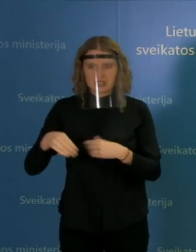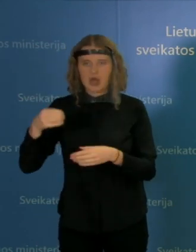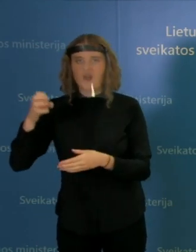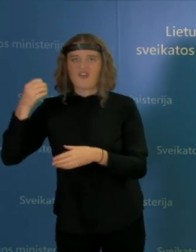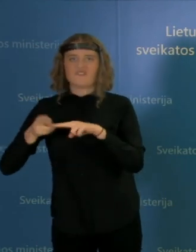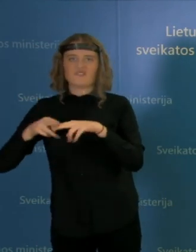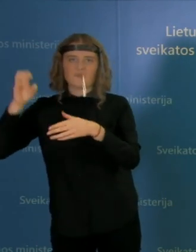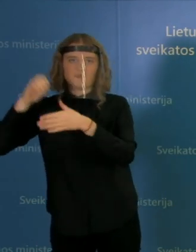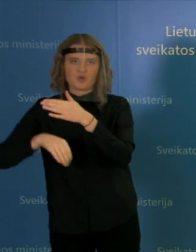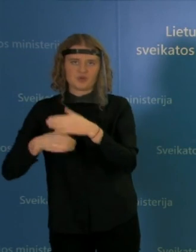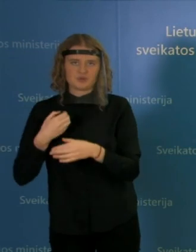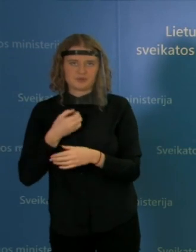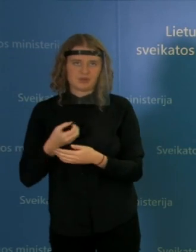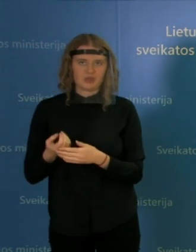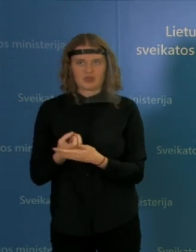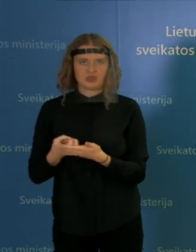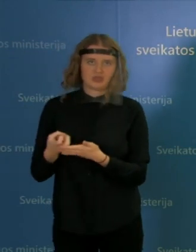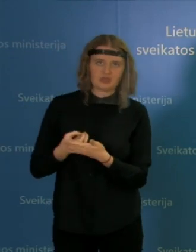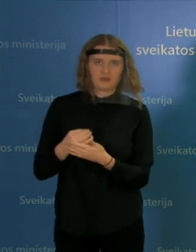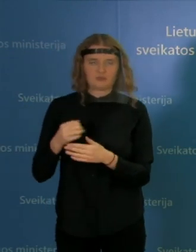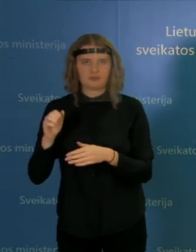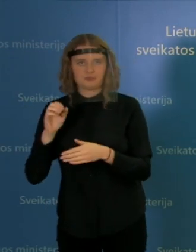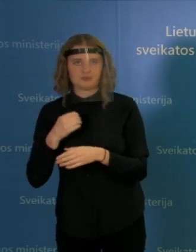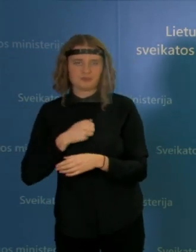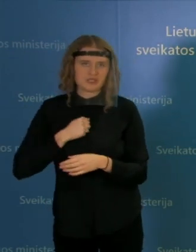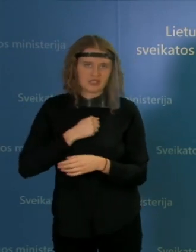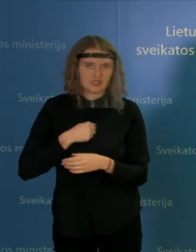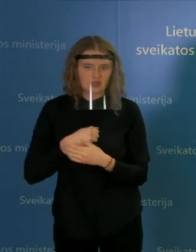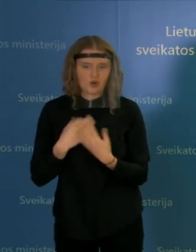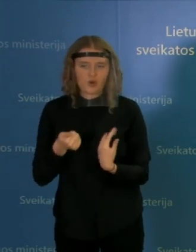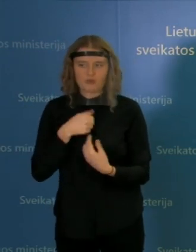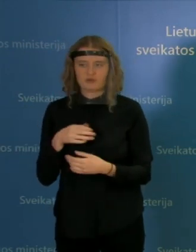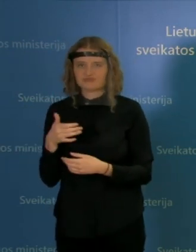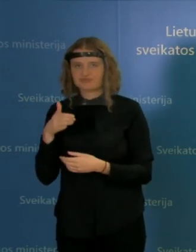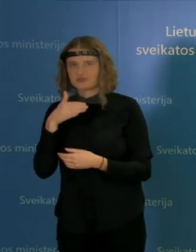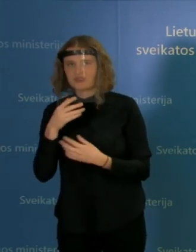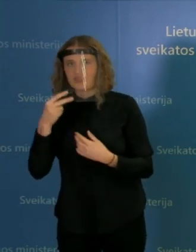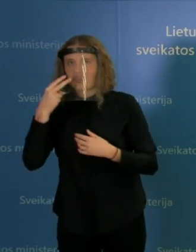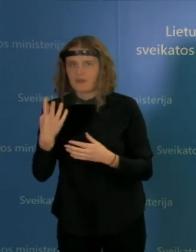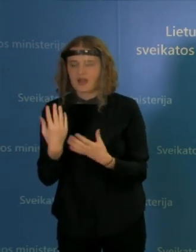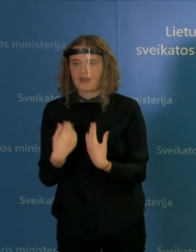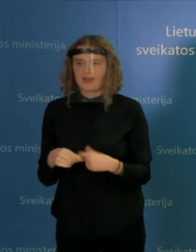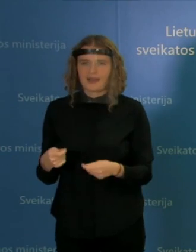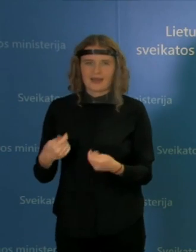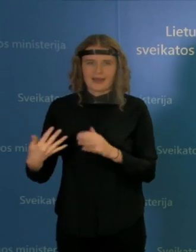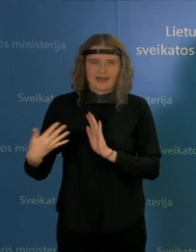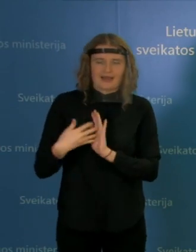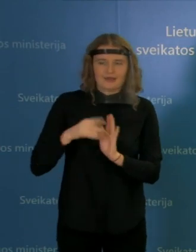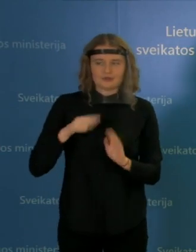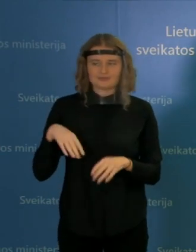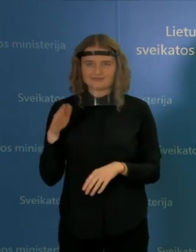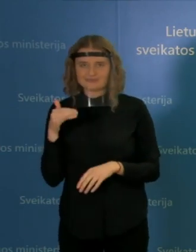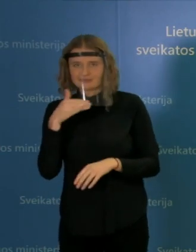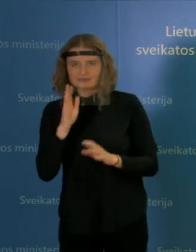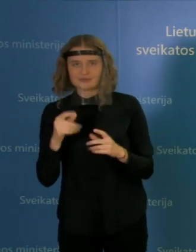O tai reiškia, ten, kur niekas nemato ir niekas nekontroliuoja, matyt vyksta visiškai kitokie dalykai.